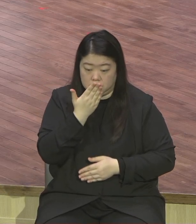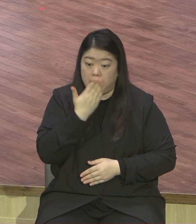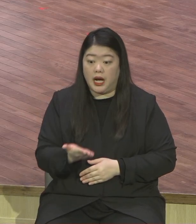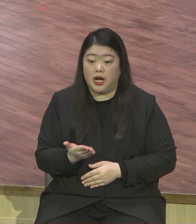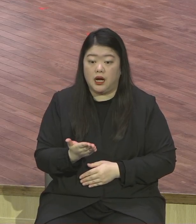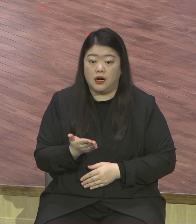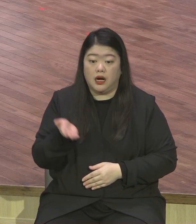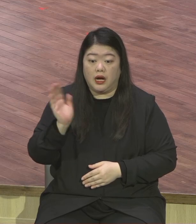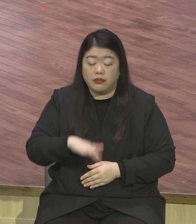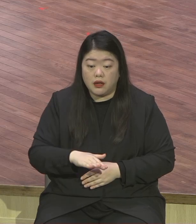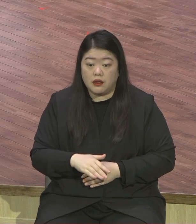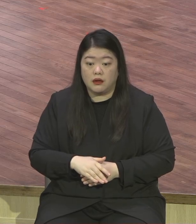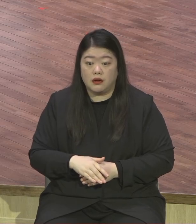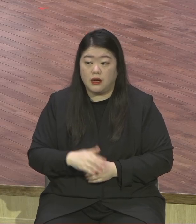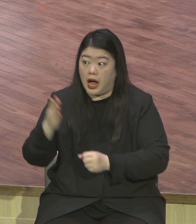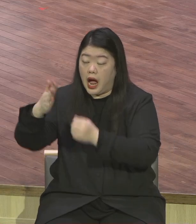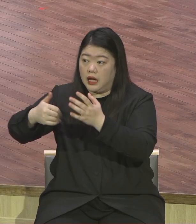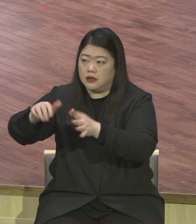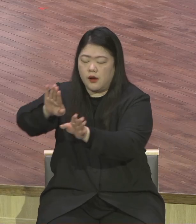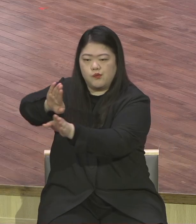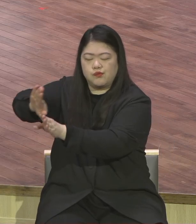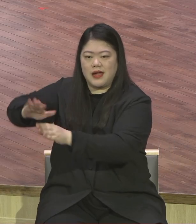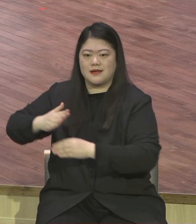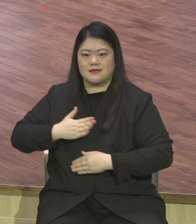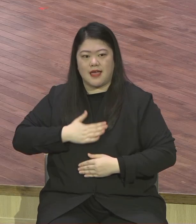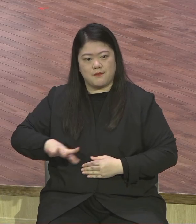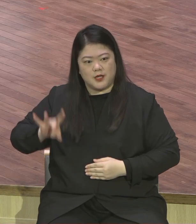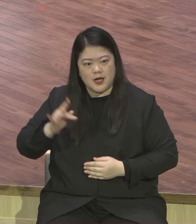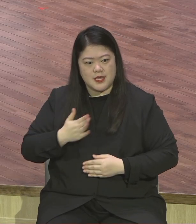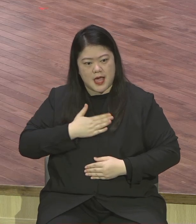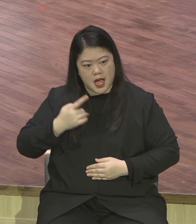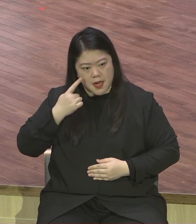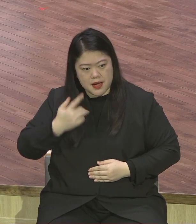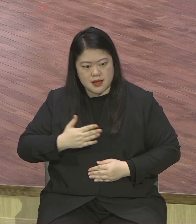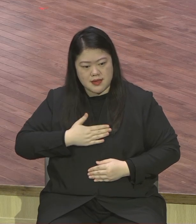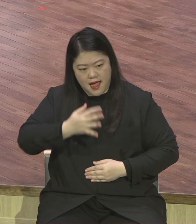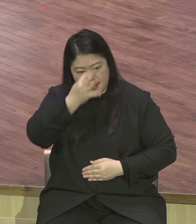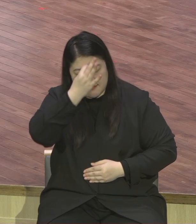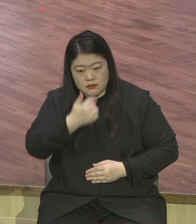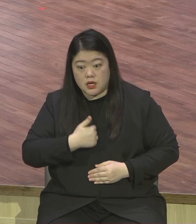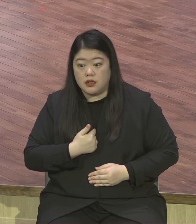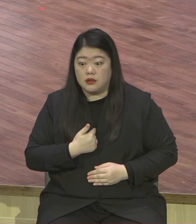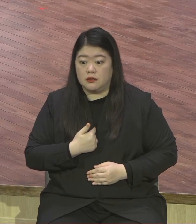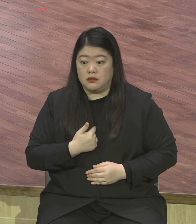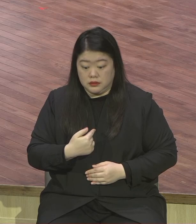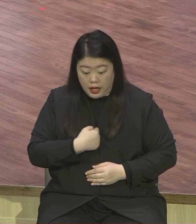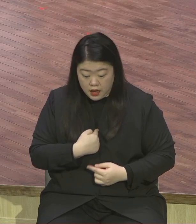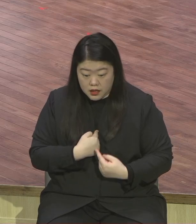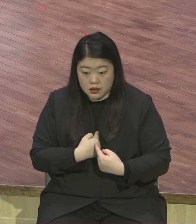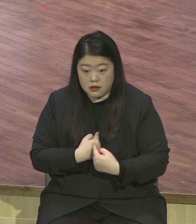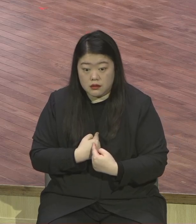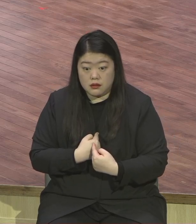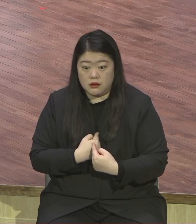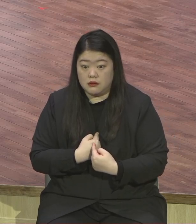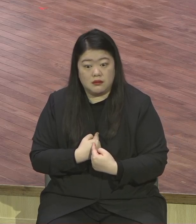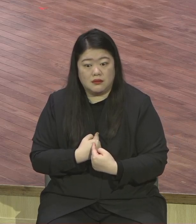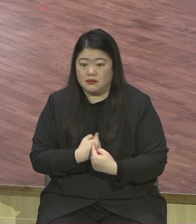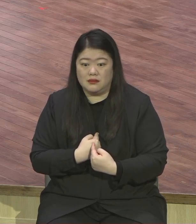지가 자리를 해보겠다고 지가 뭘 해보겠다고 주도권을 인간이 갖겠다는 것입니다. 이게 장식의